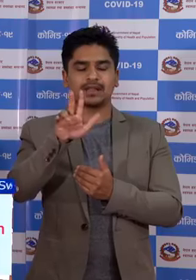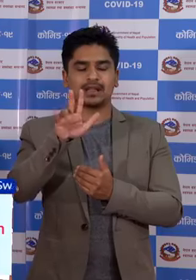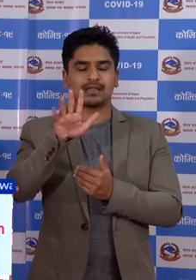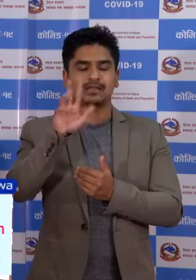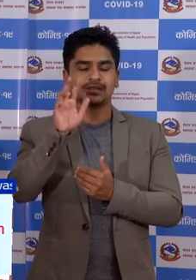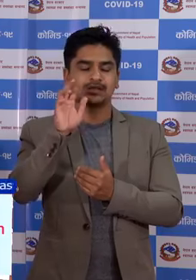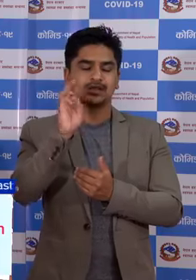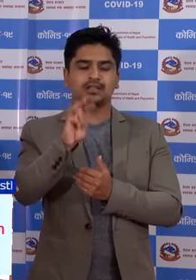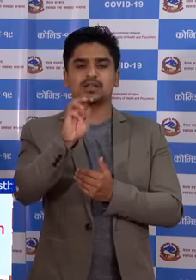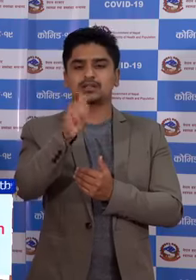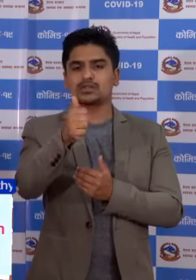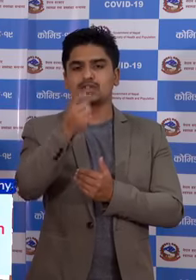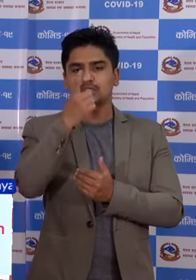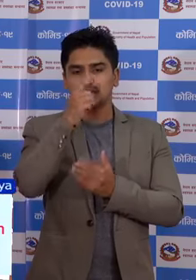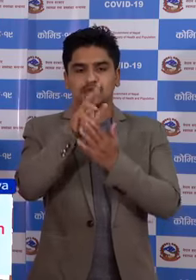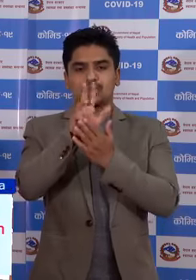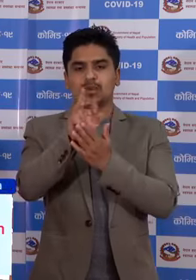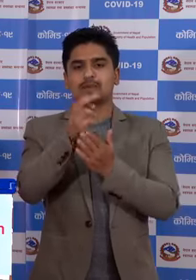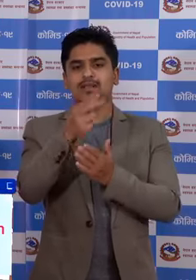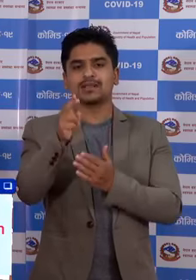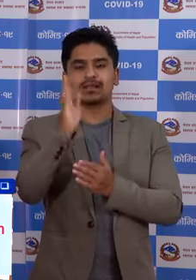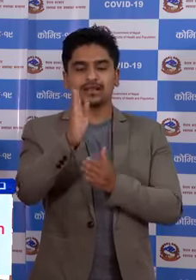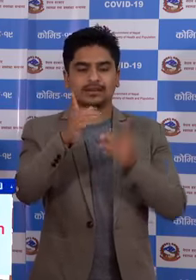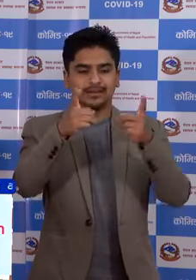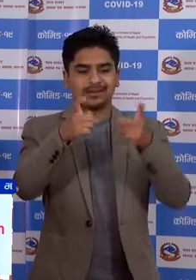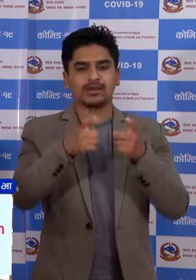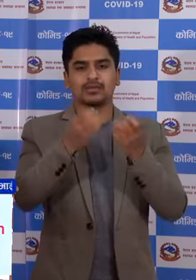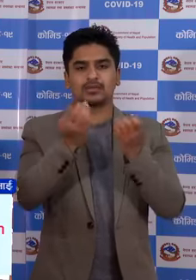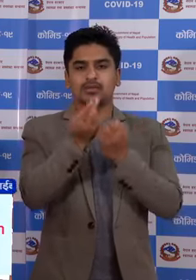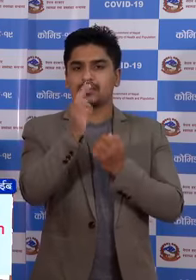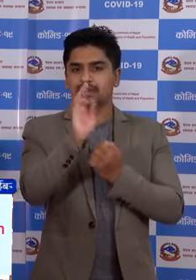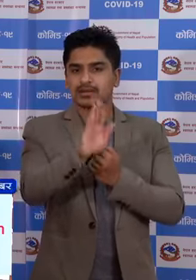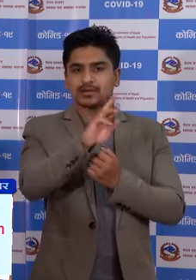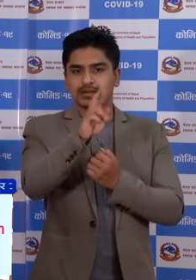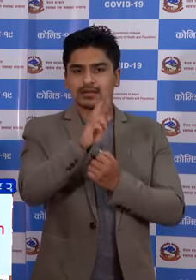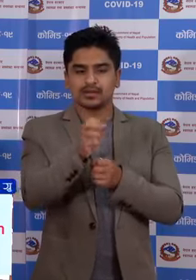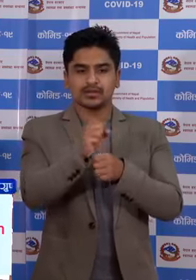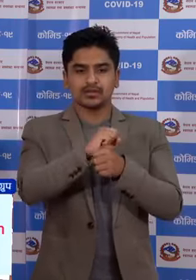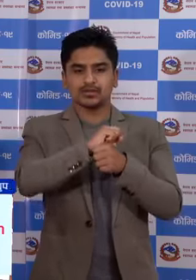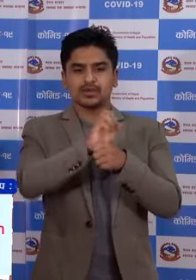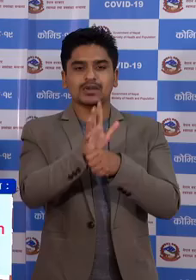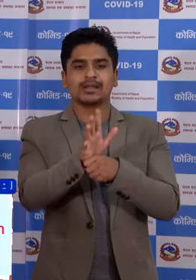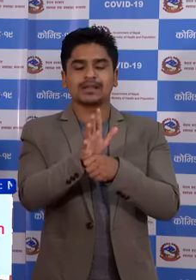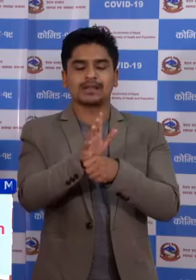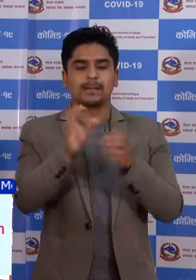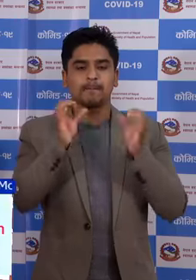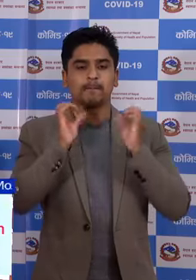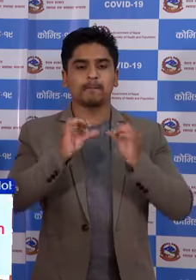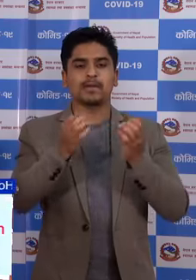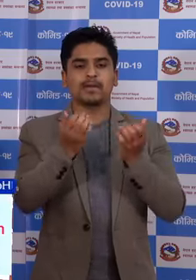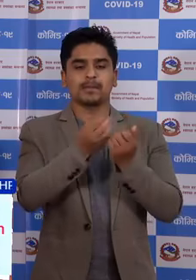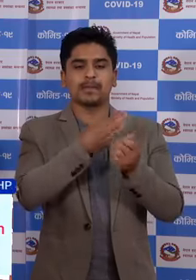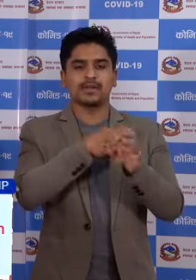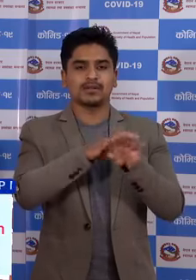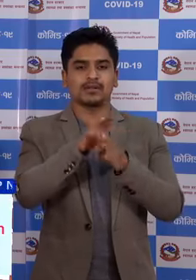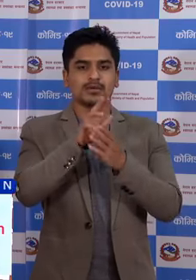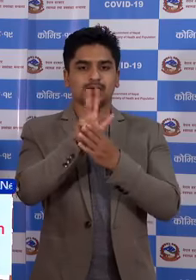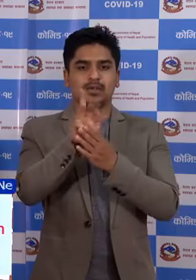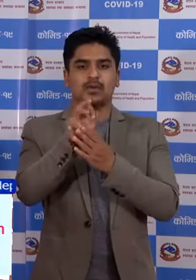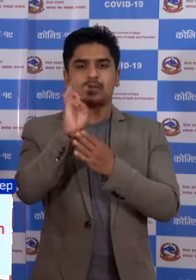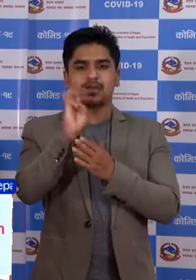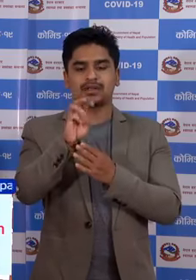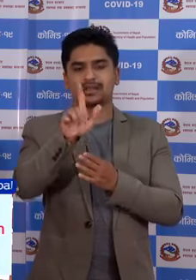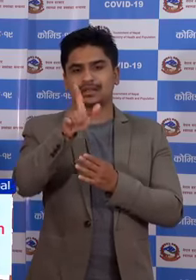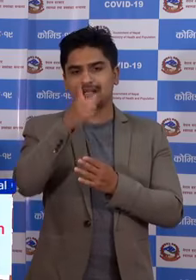चासे नब्बे जना ले यो डाउनलोड गर्नवाएको छा र शक्रिये प्रेव करता नब्बे अजार चासे तीन जना अनुँच